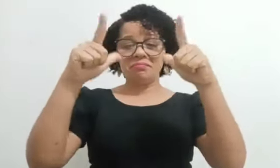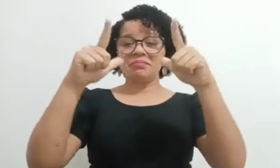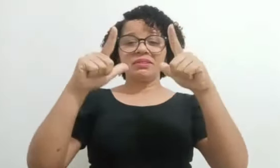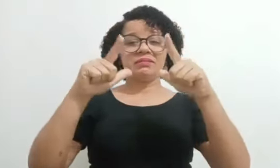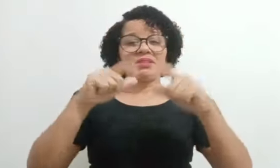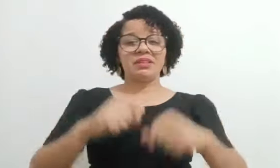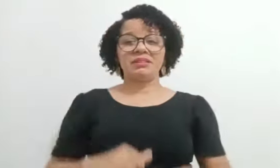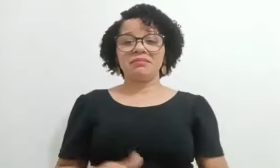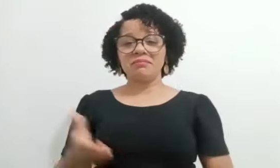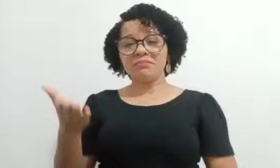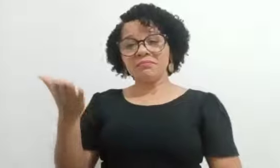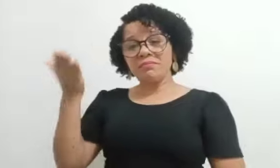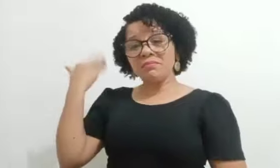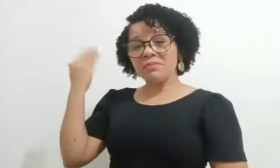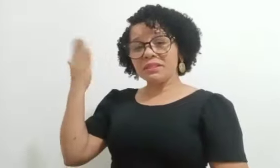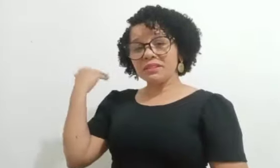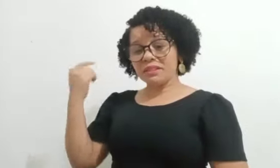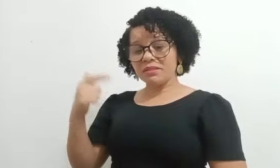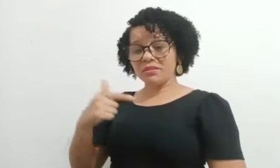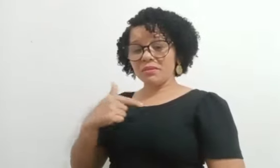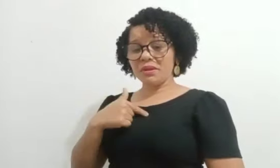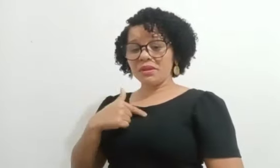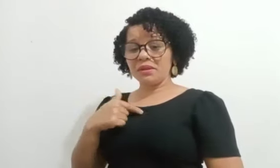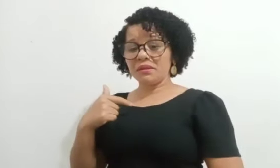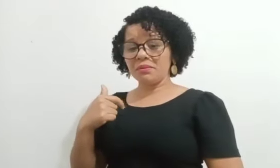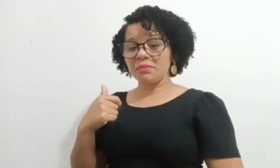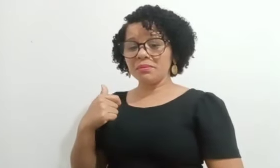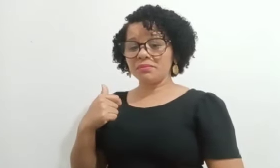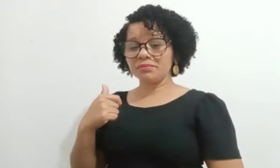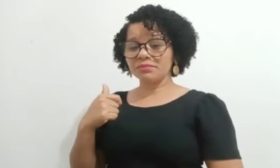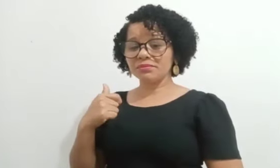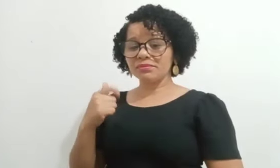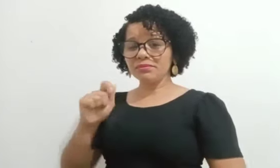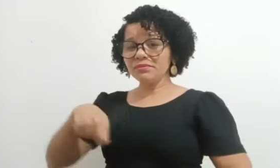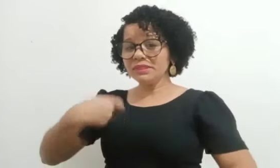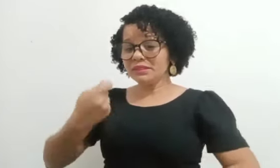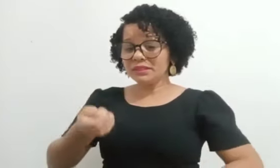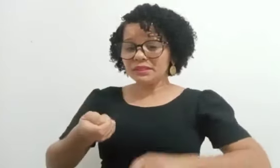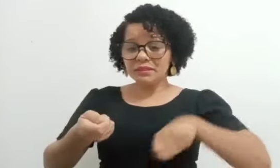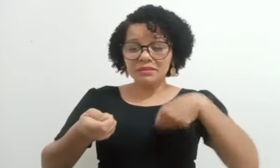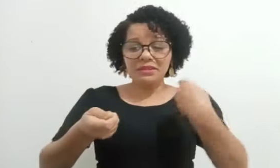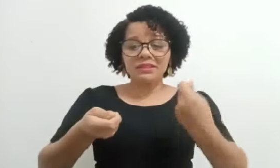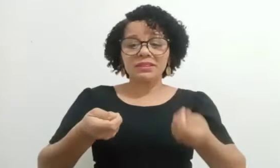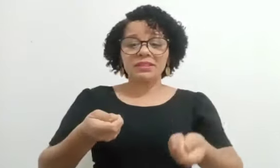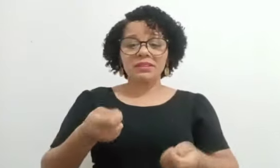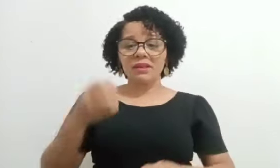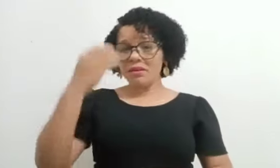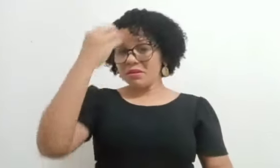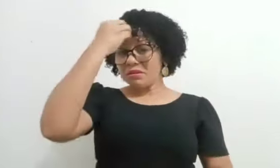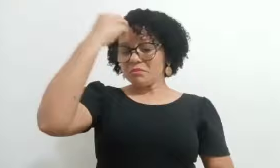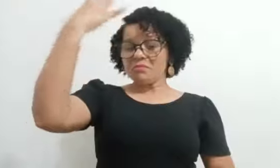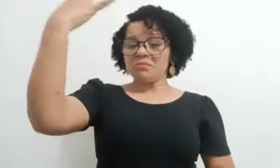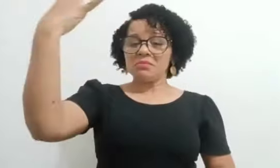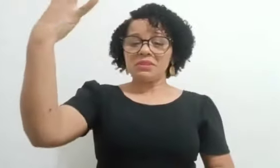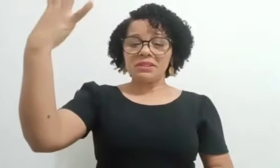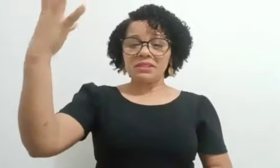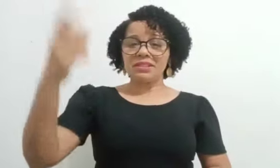Eu esquecia dos sinais e isso me deixava